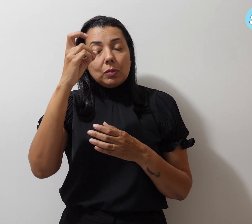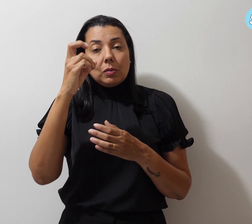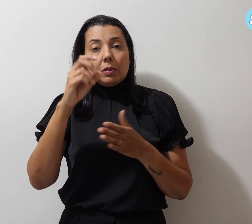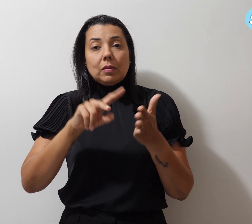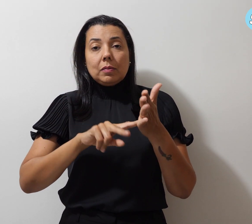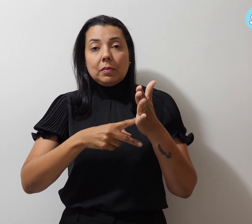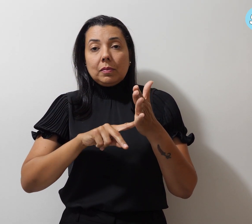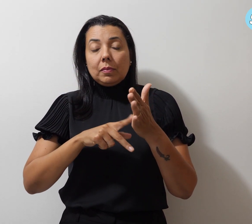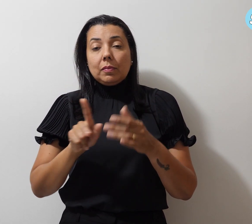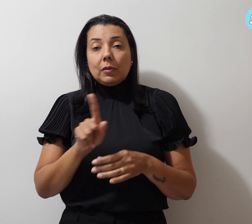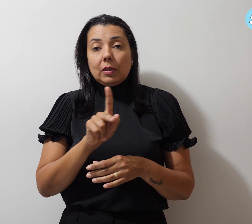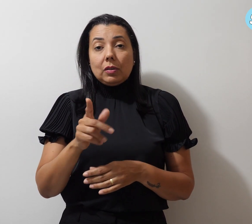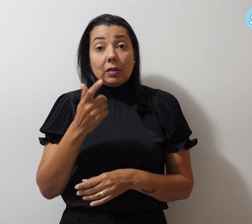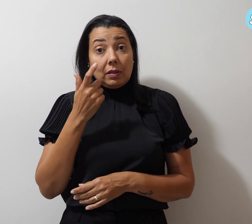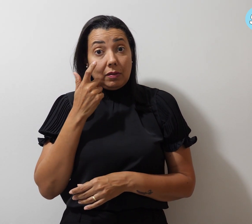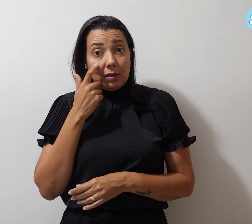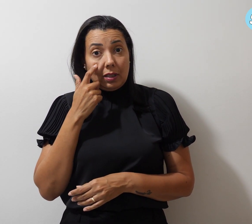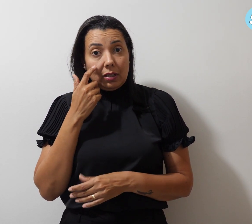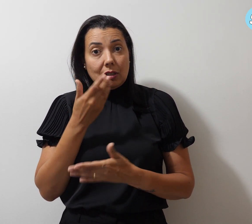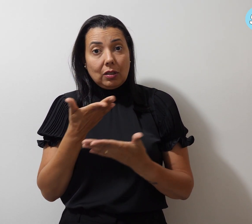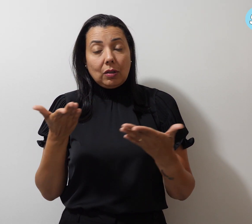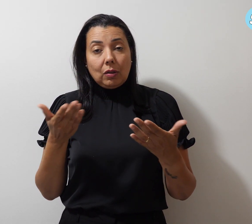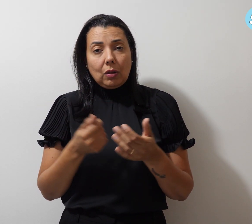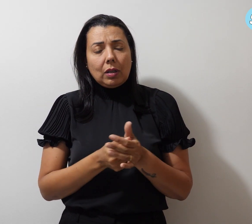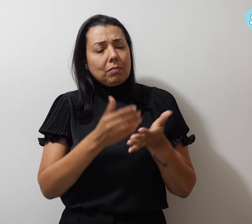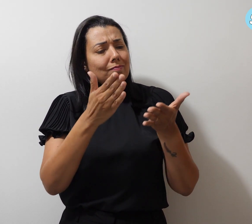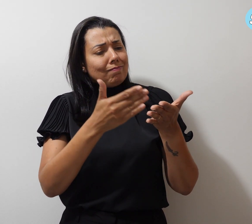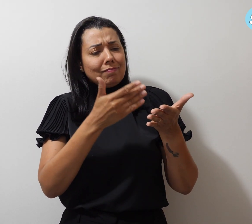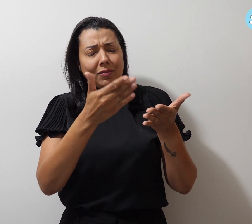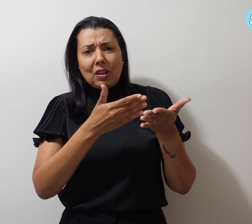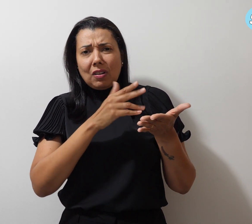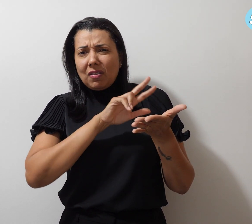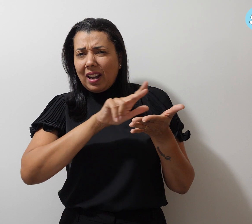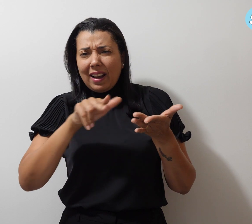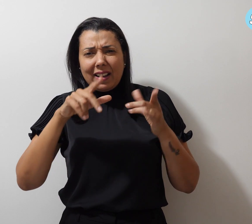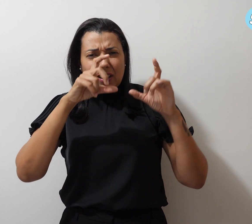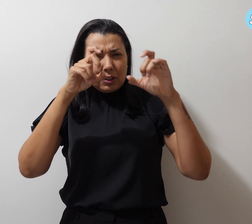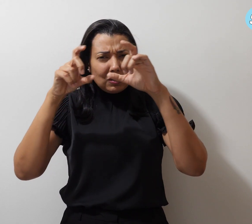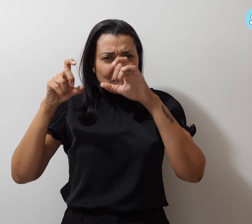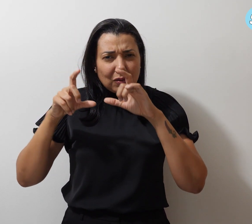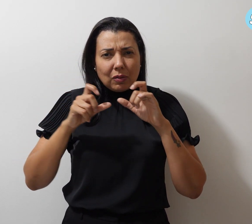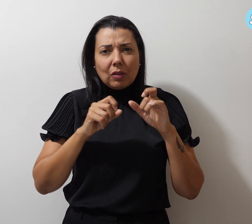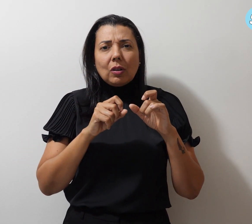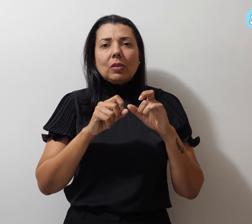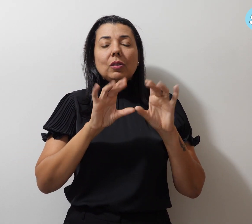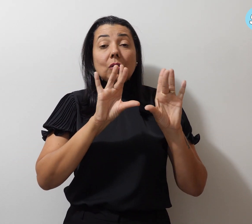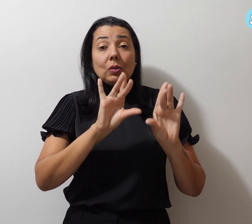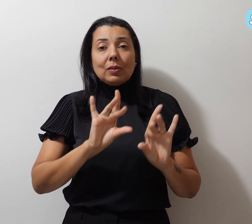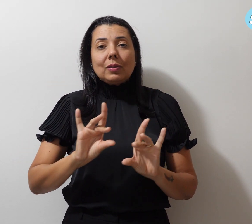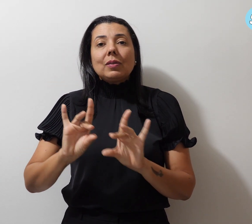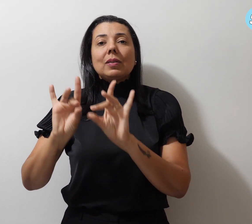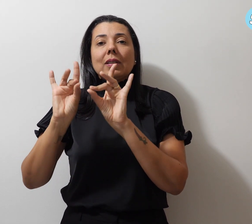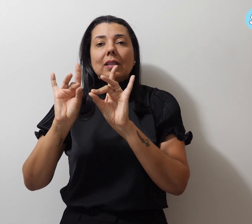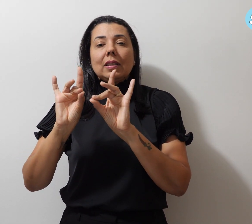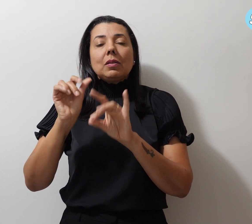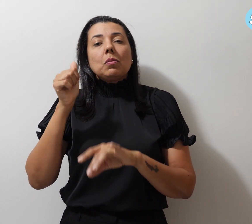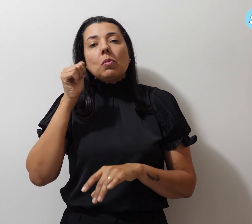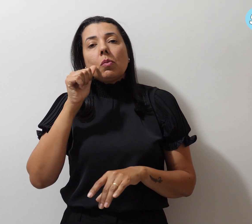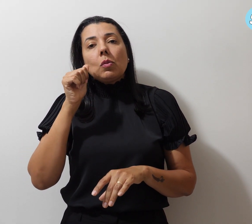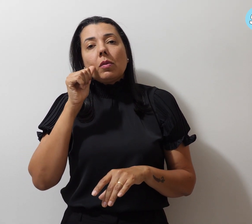Confira o álbum com todas as fotos do torneio nos links feminino. Feminino,